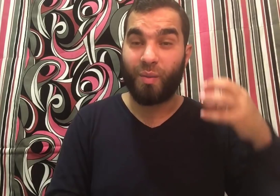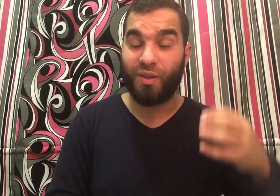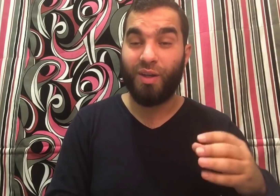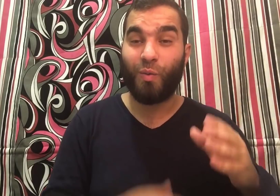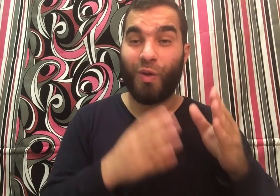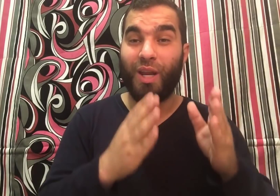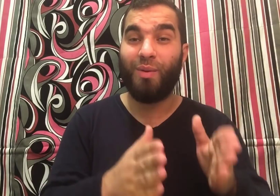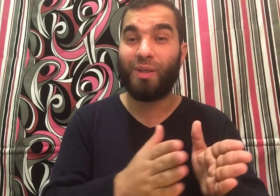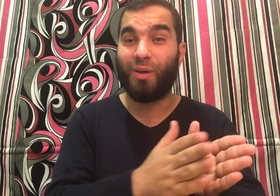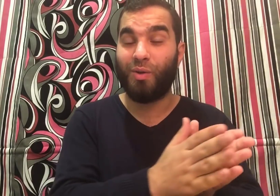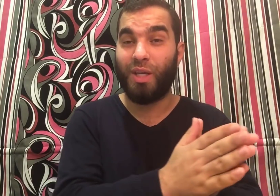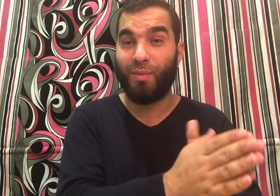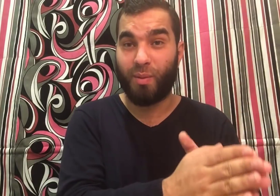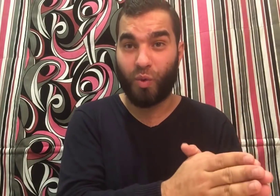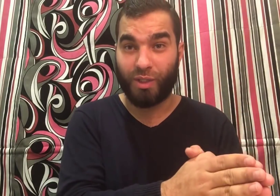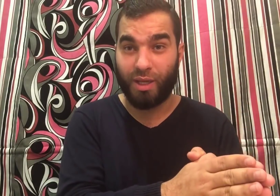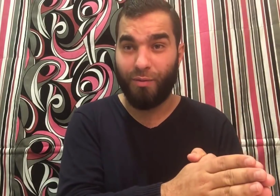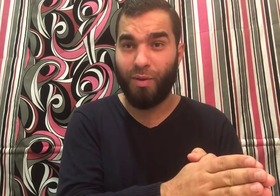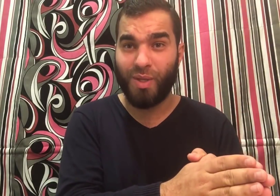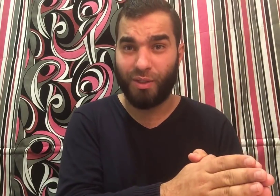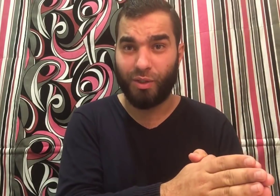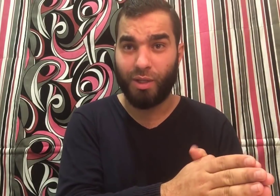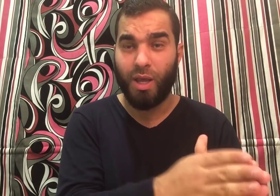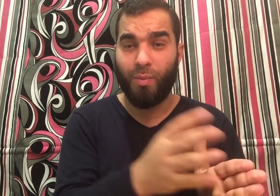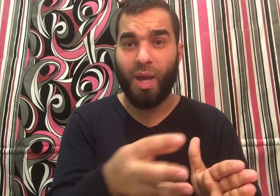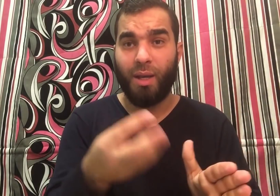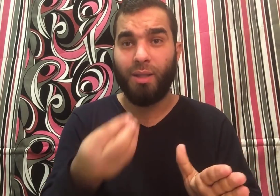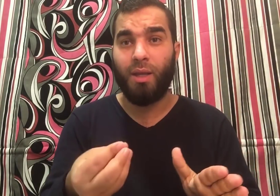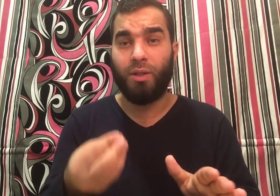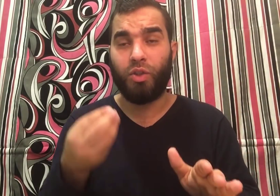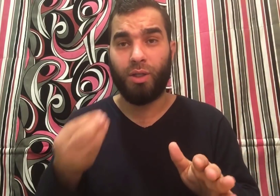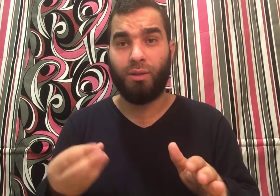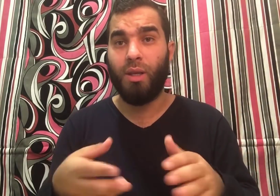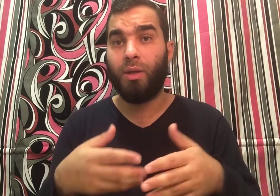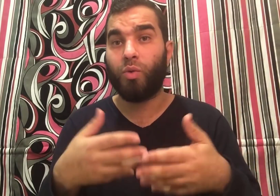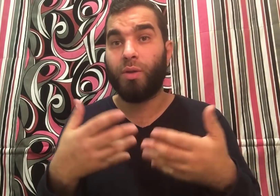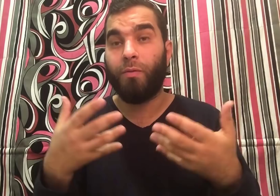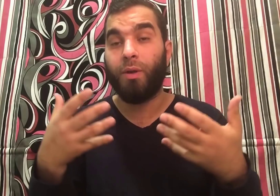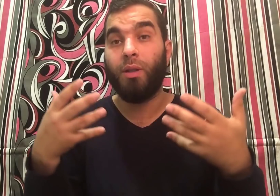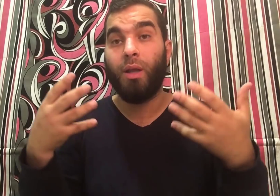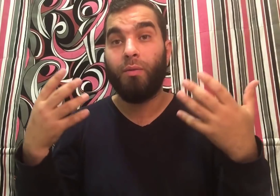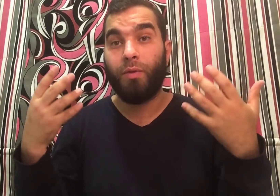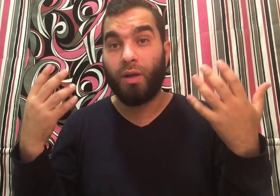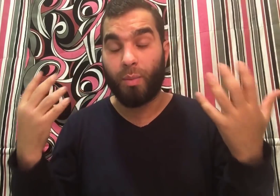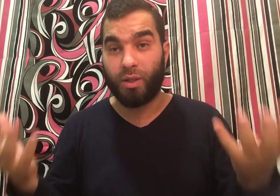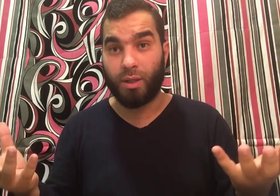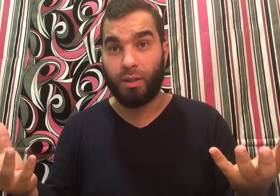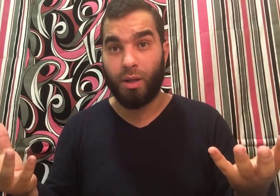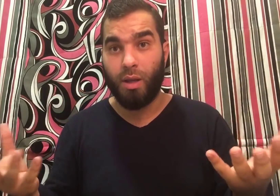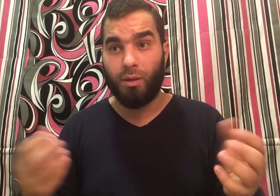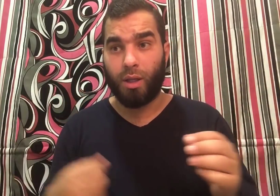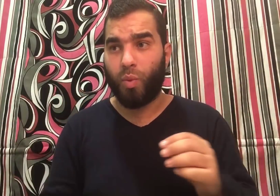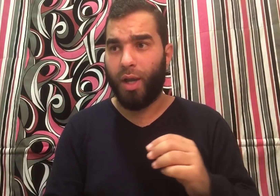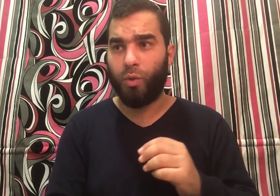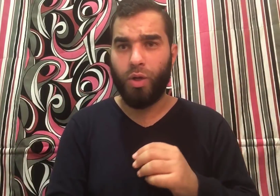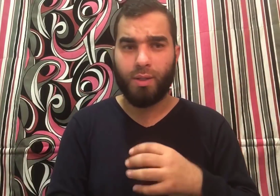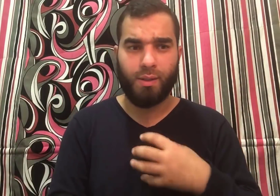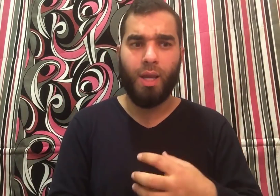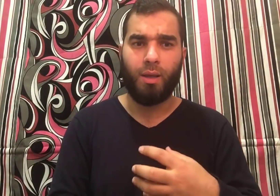رمضان والنبي صلى الله عليه وسلم كان معتكف في المسجد معنى دا إن الشياطين لا تصفض في رمضان طيب واحد يقول لي إزاي